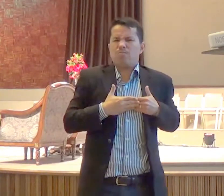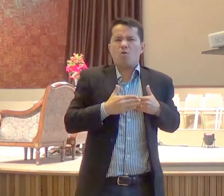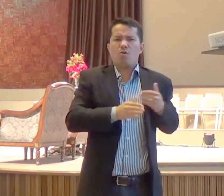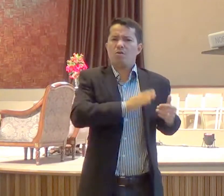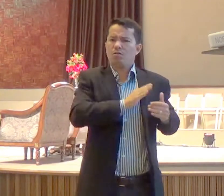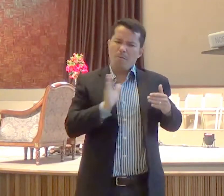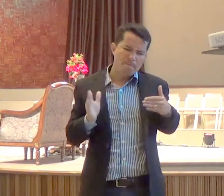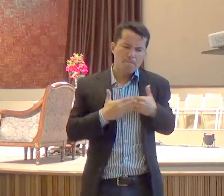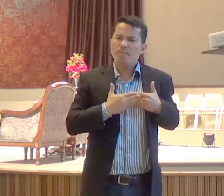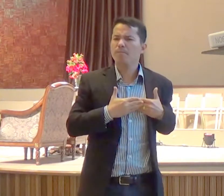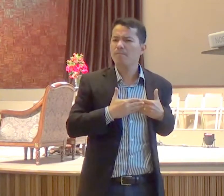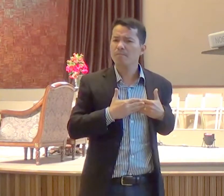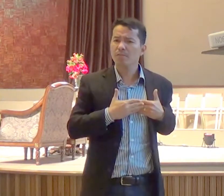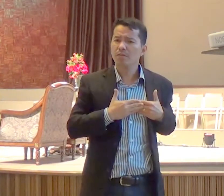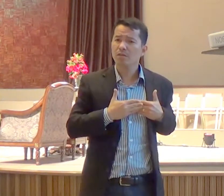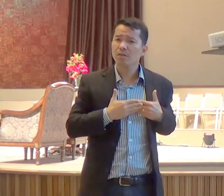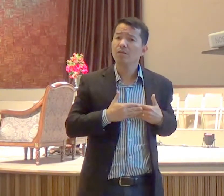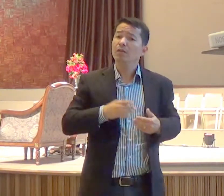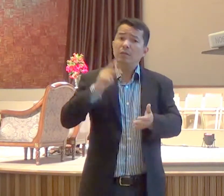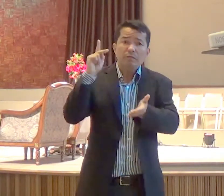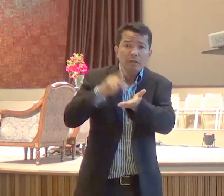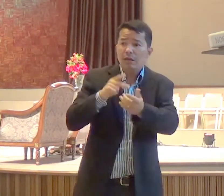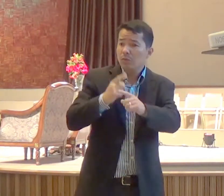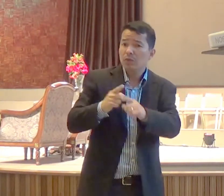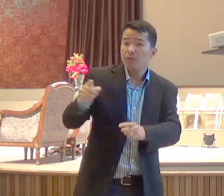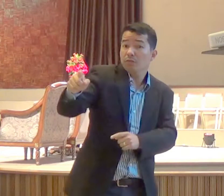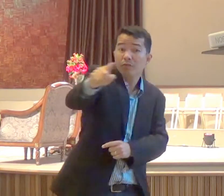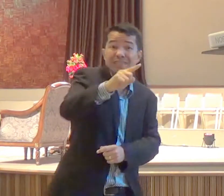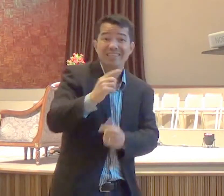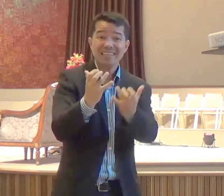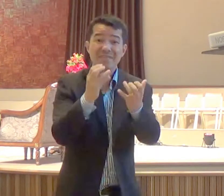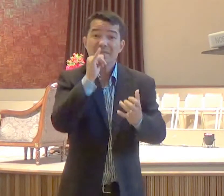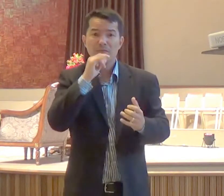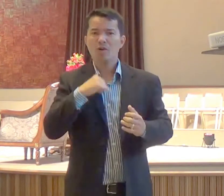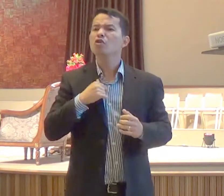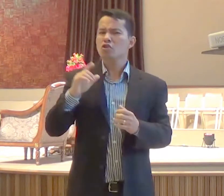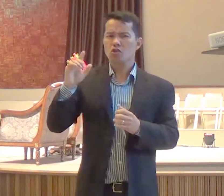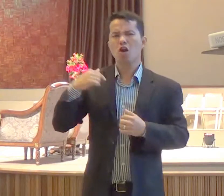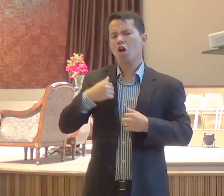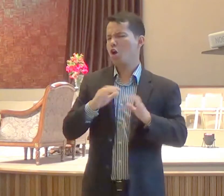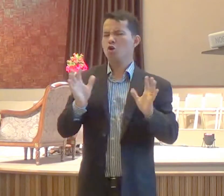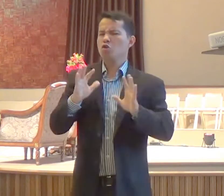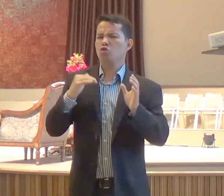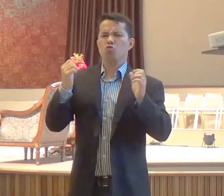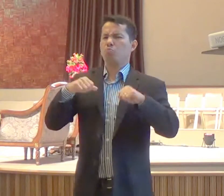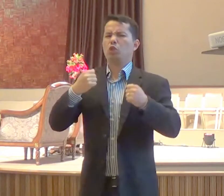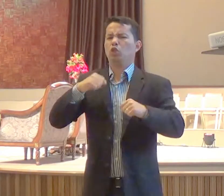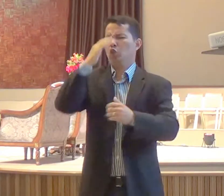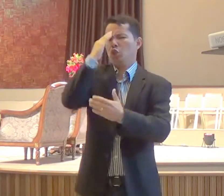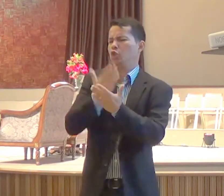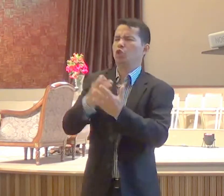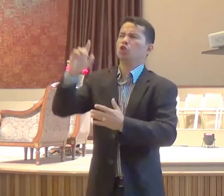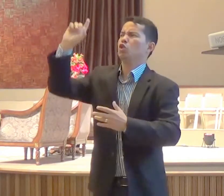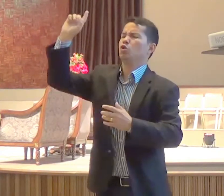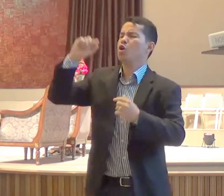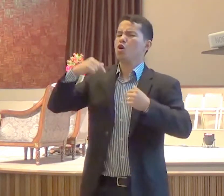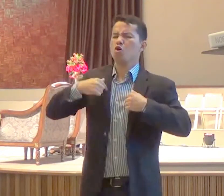é a tentativa de me sentir juiz, é a tentativa de dizer isso não é verdade, Maria